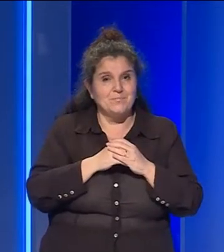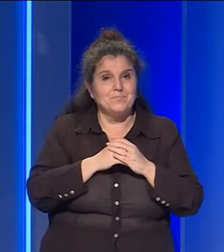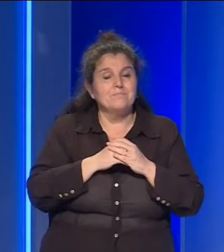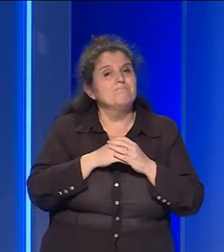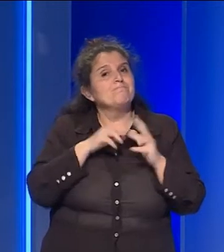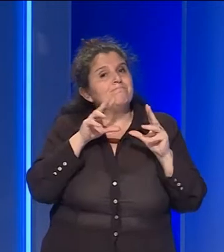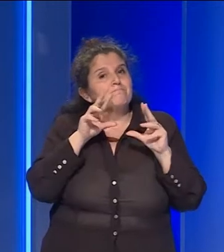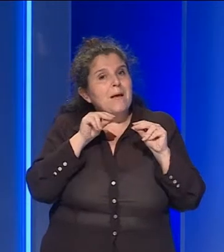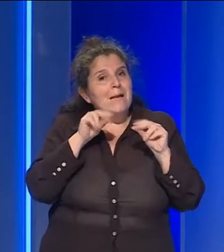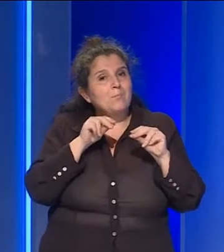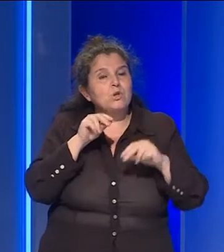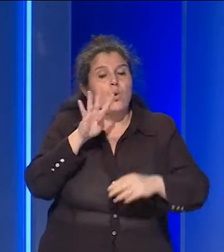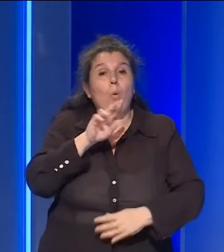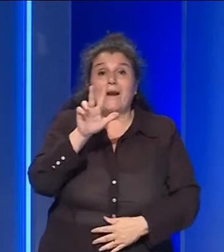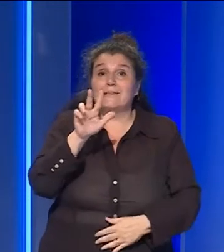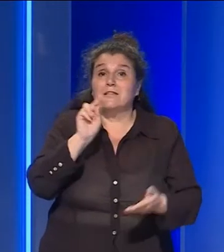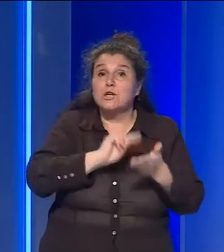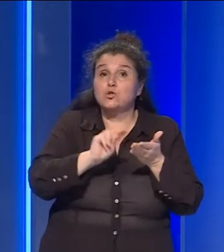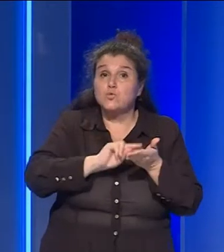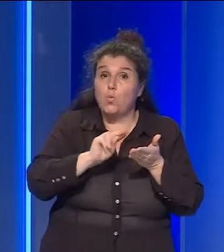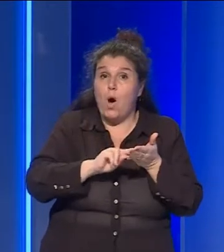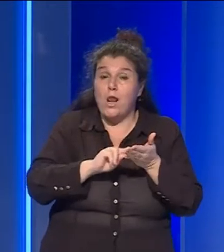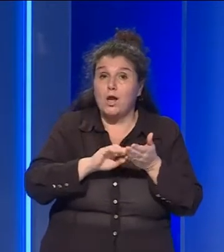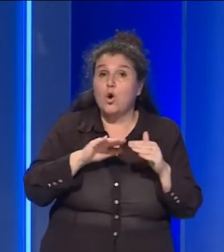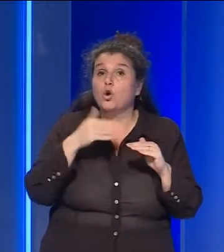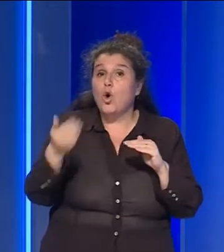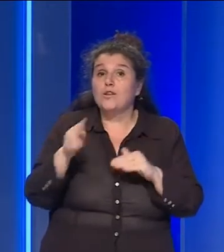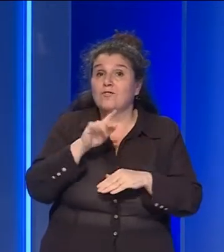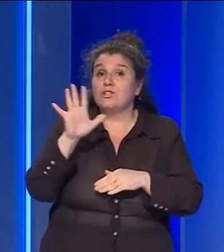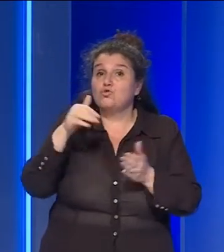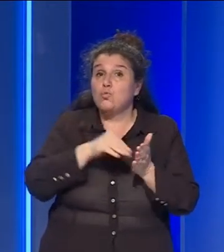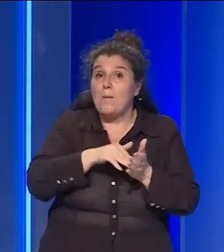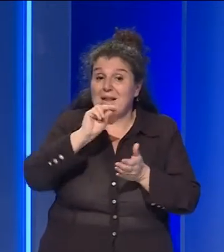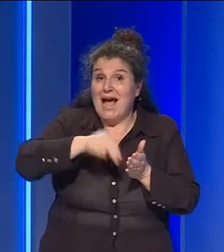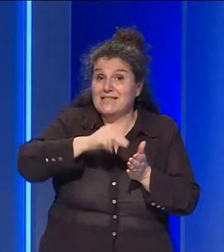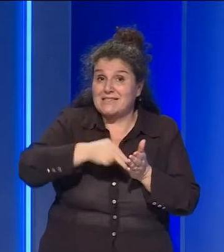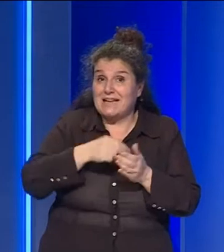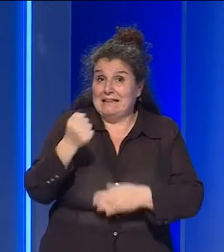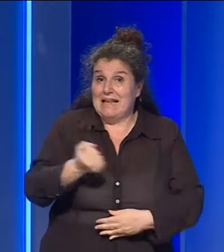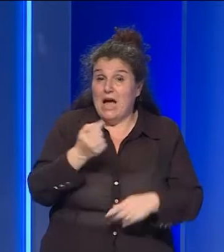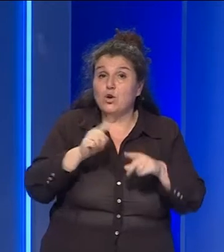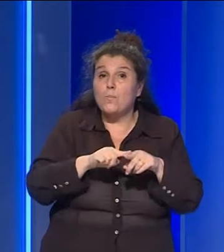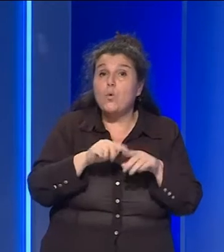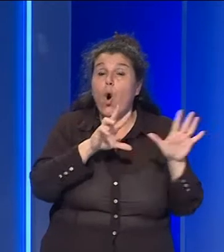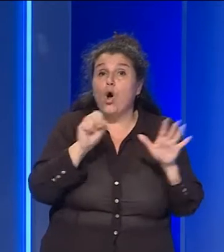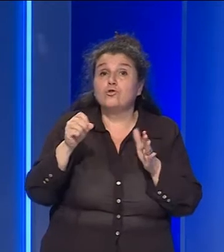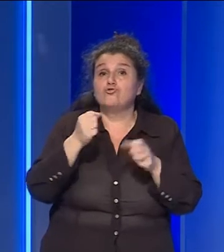Parliamo di 43 scuole con oltre 25 mila iscritti ogni anno e 800 lavoratori.